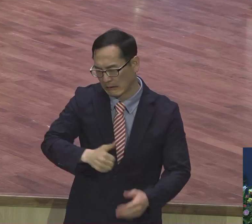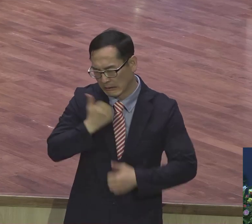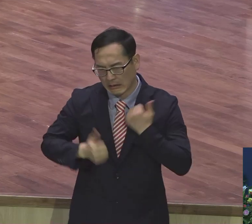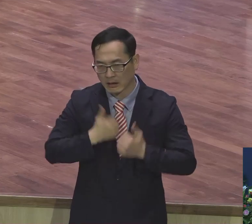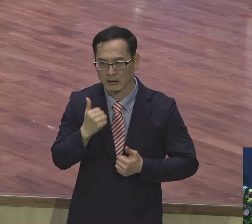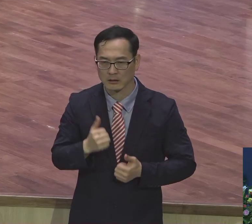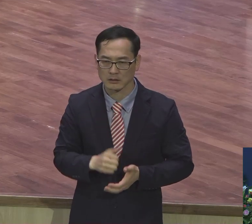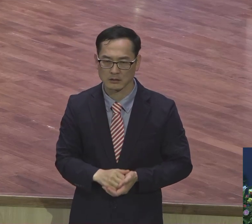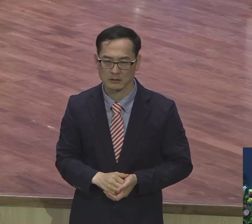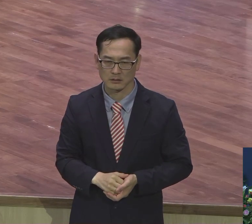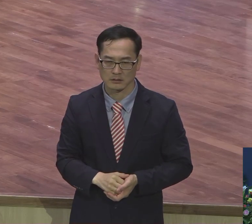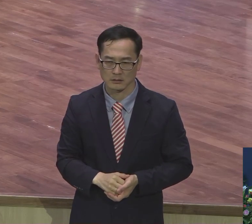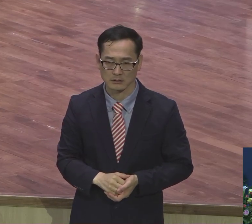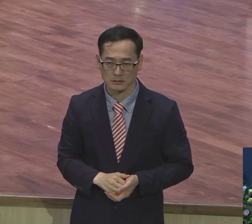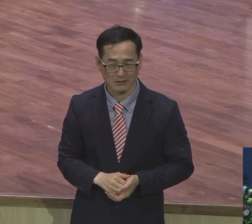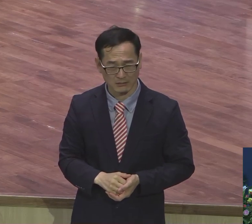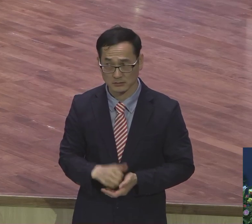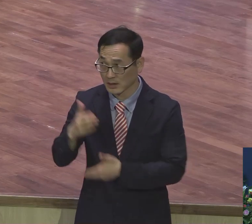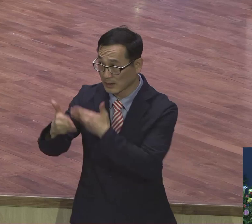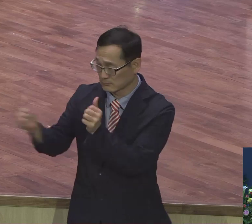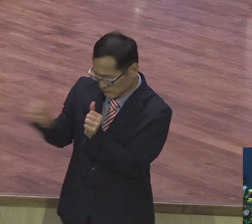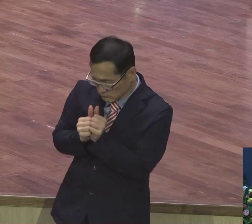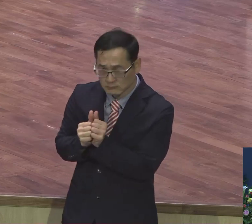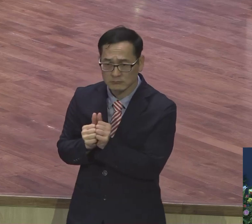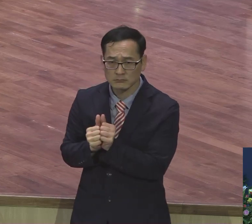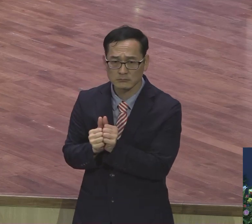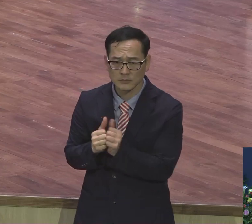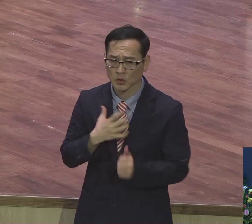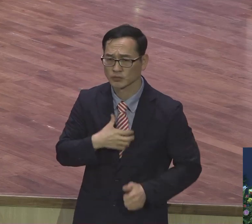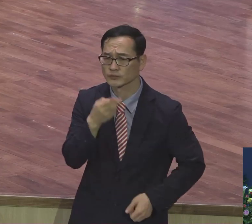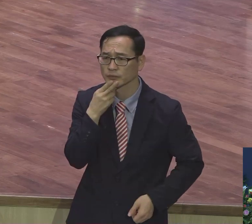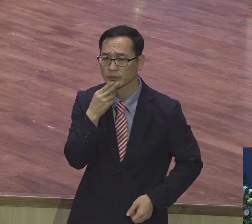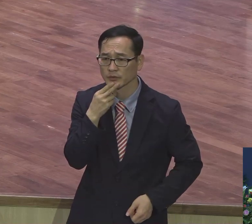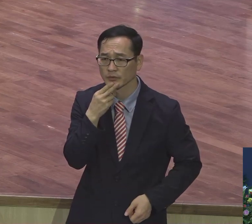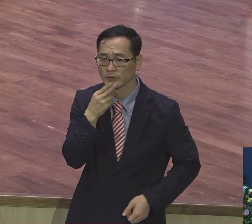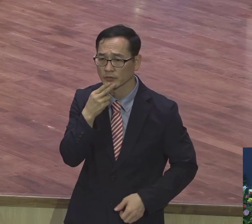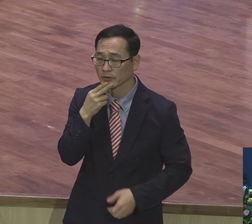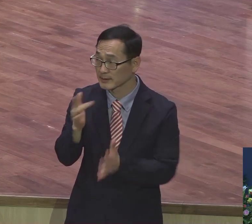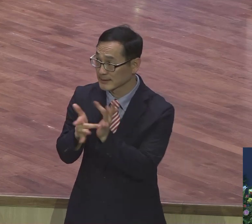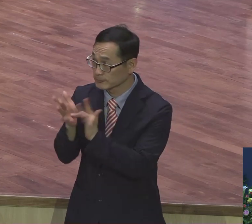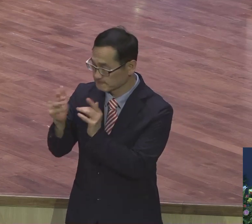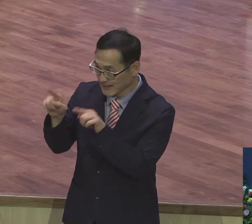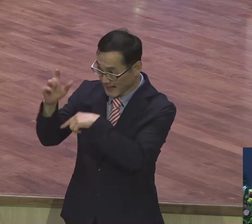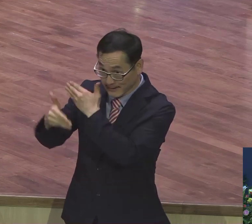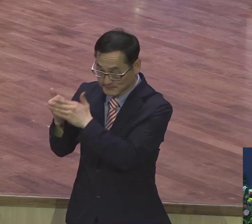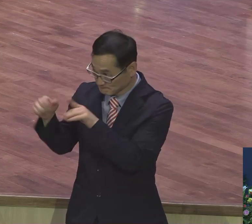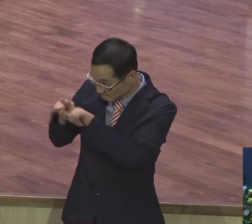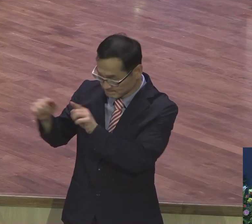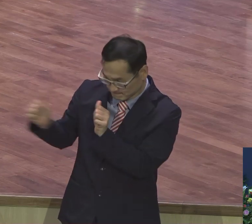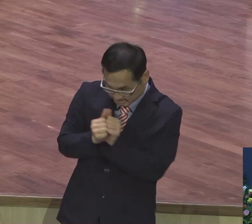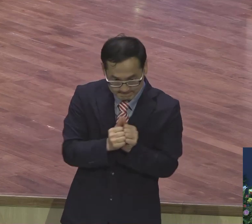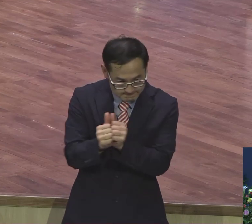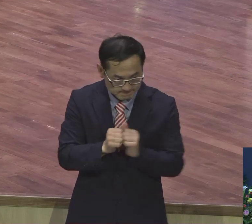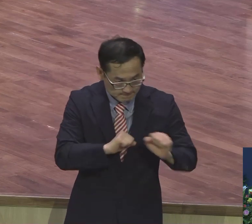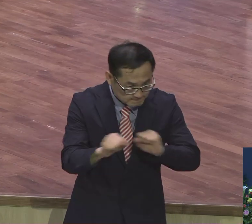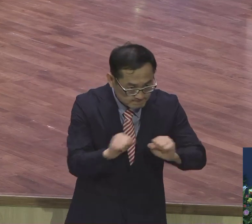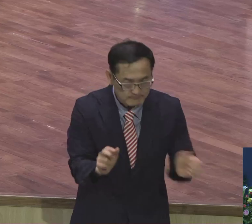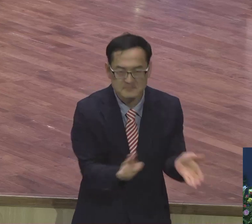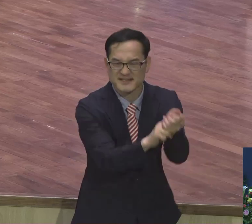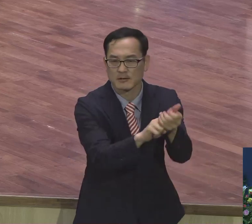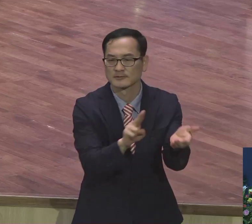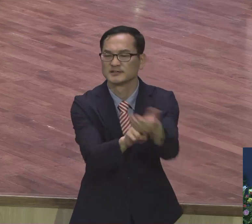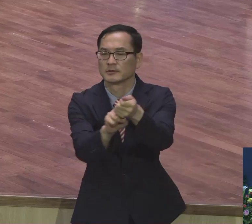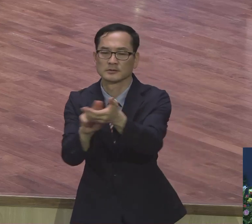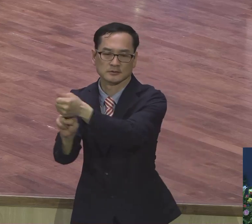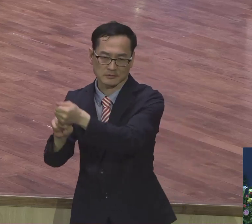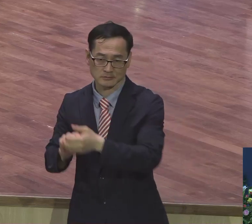전능하신 분이 계시는데 쉬기는 대로 전파하니까 역사에 일어났다. 지금 세상 현장에는요.